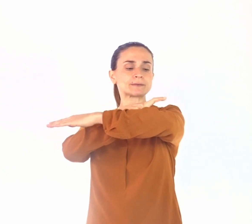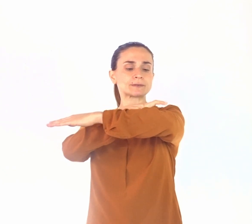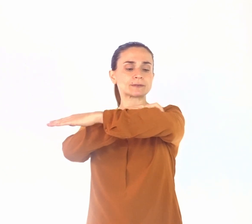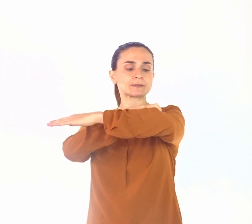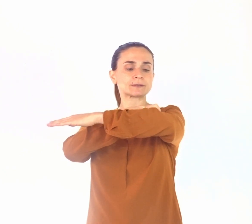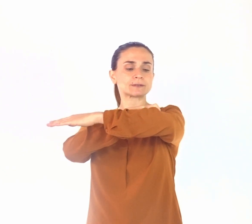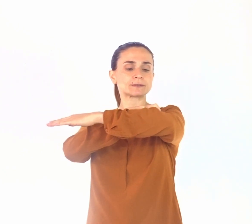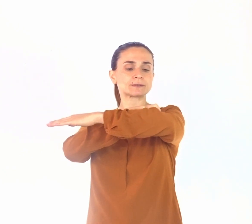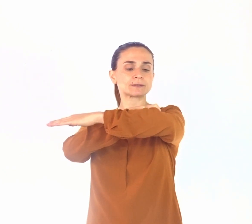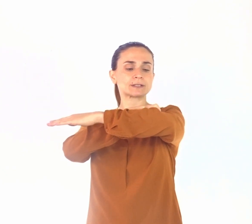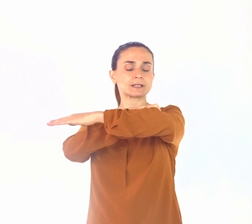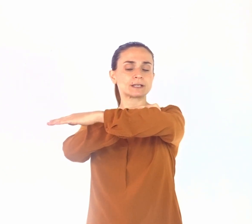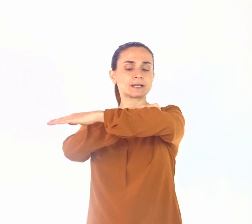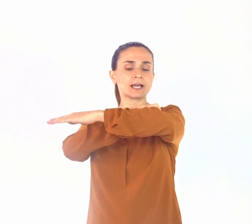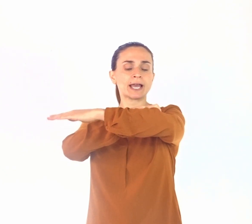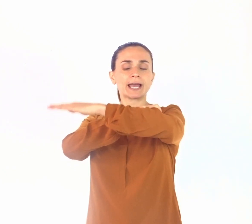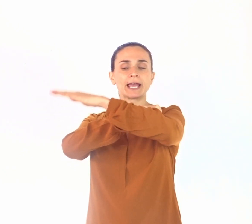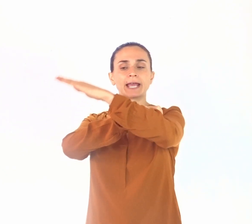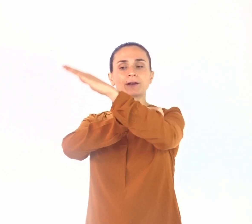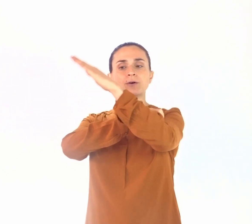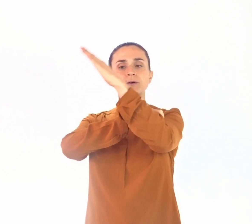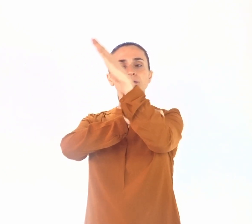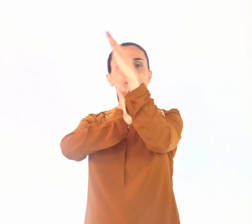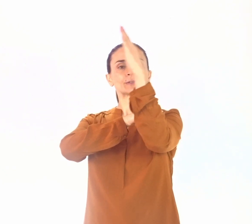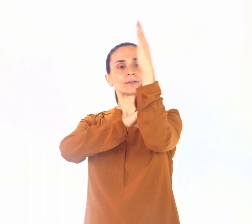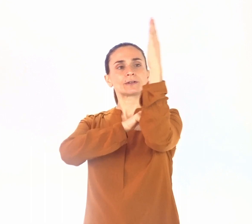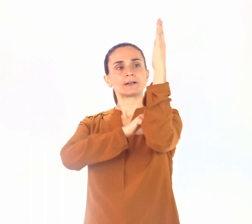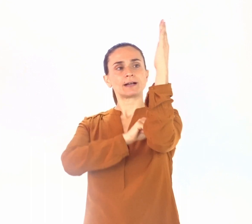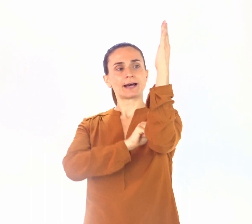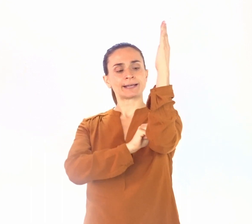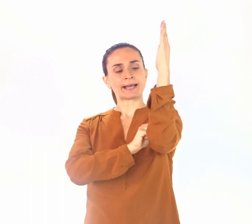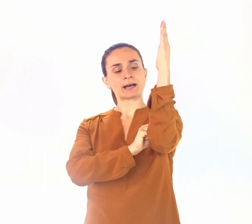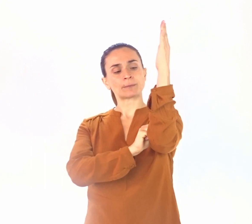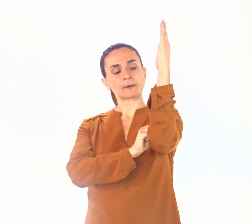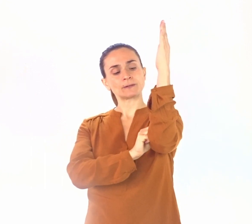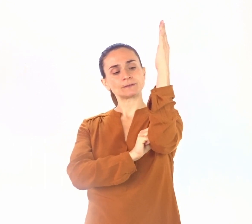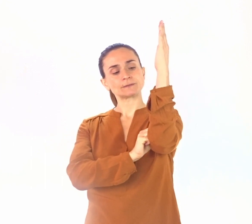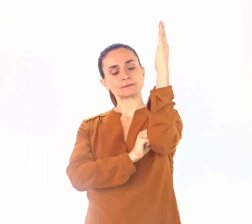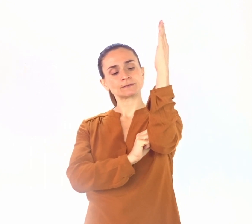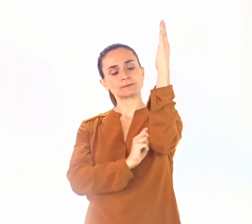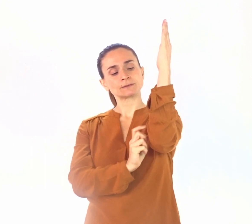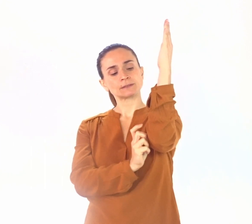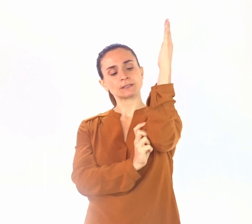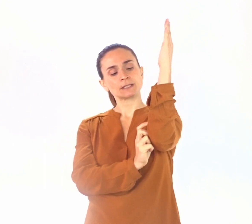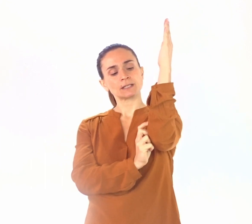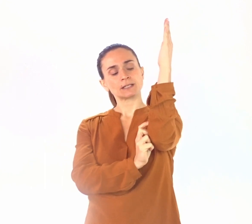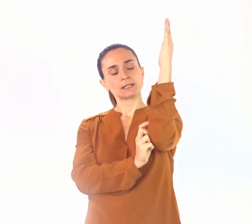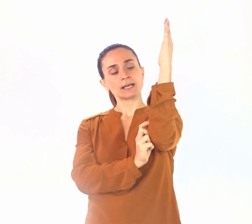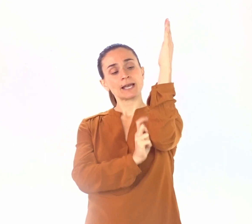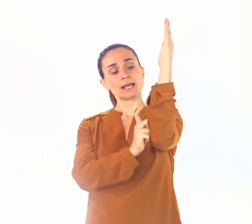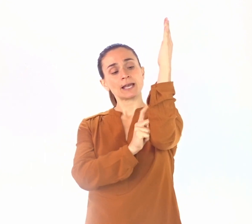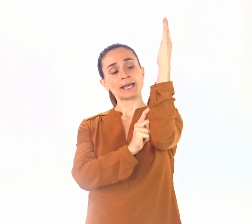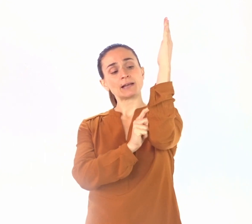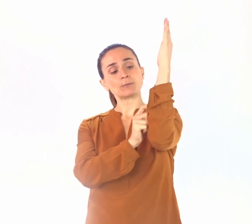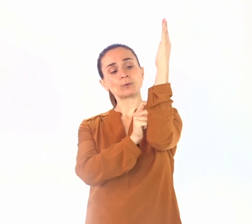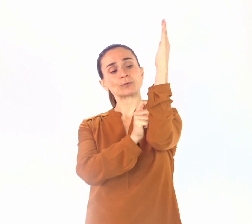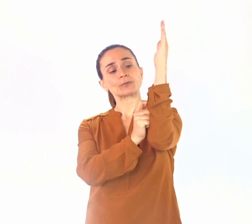elle rencontre un arbre, elle monte